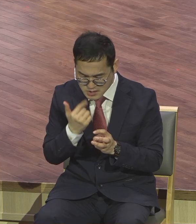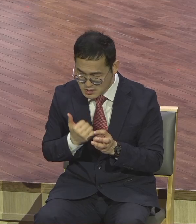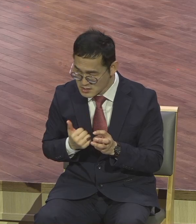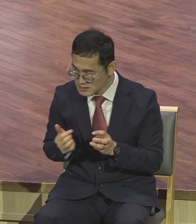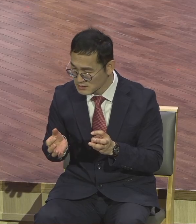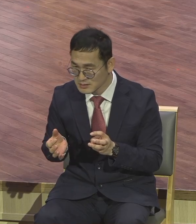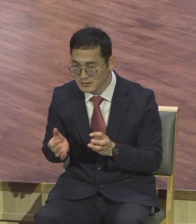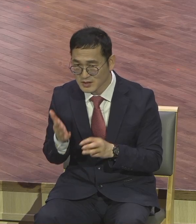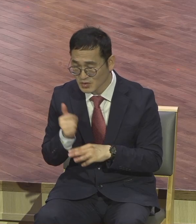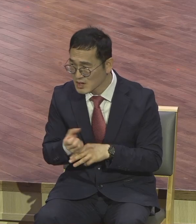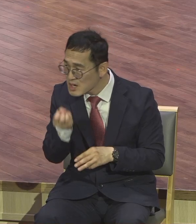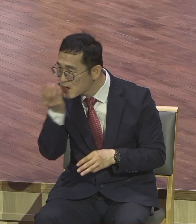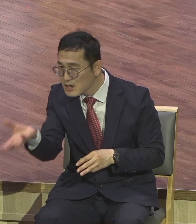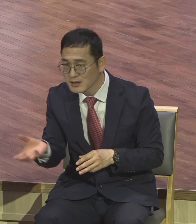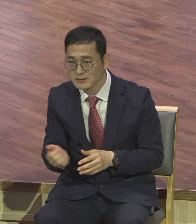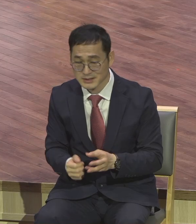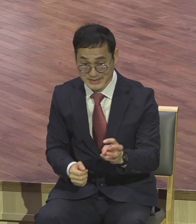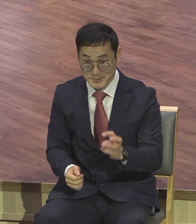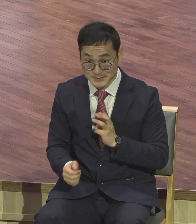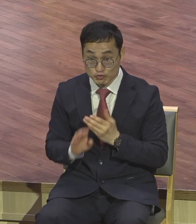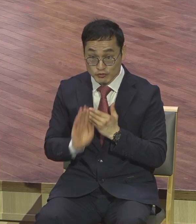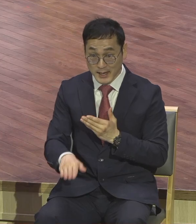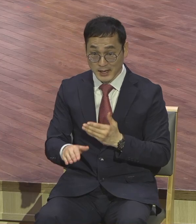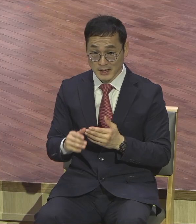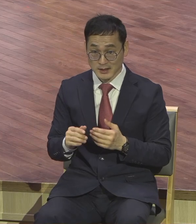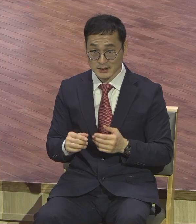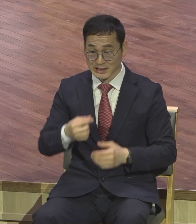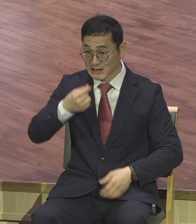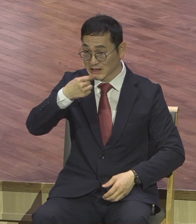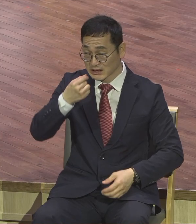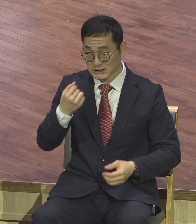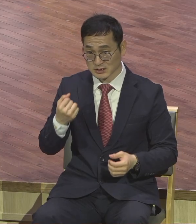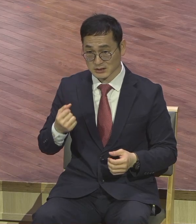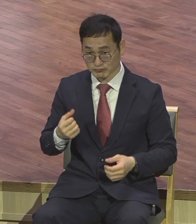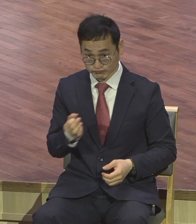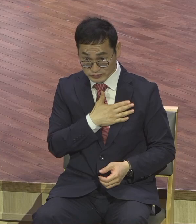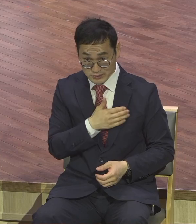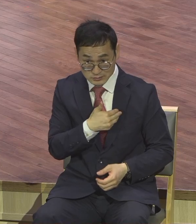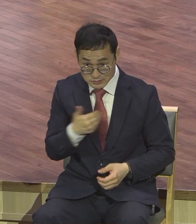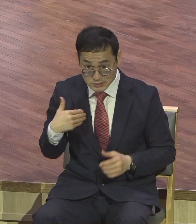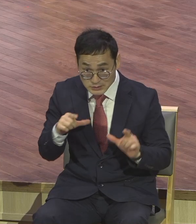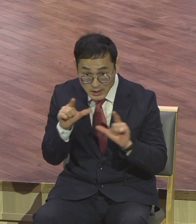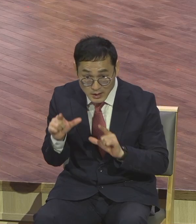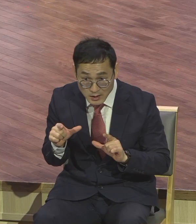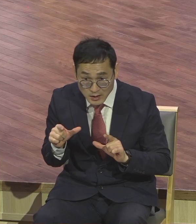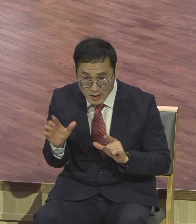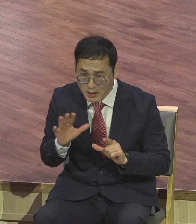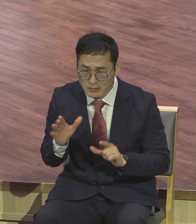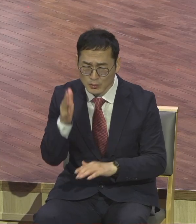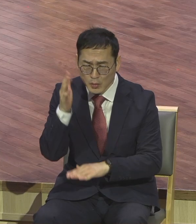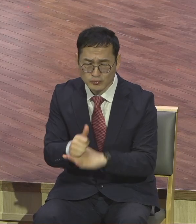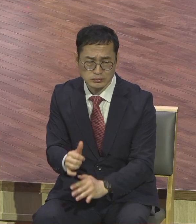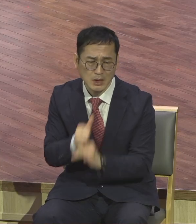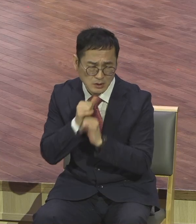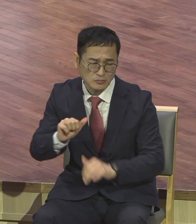자기가 잘 묵을 잘 살았냐 아니에요. 처참하게 자살로 비참한 생을 마감하는